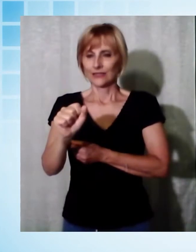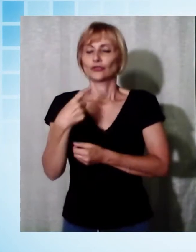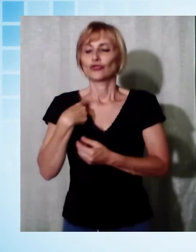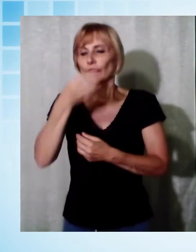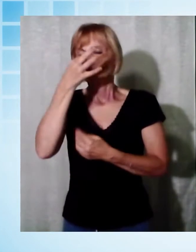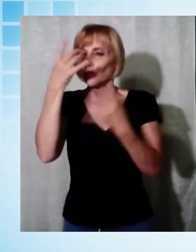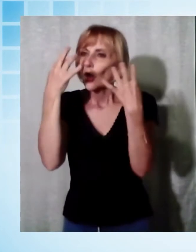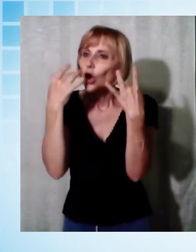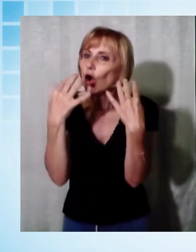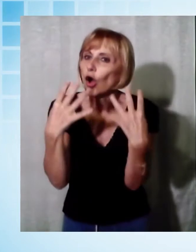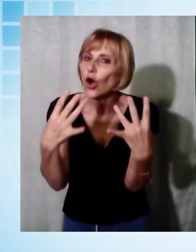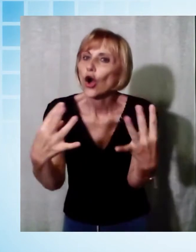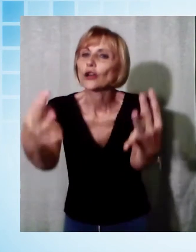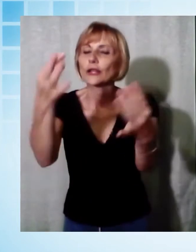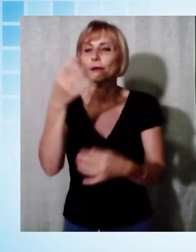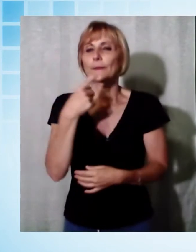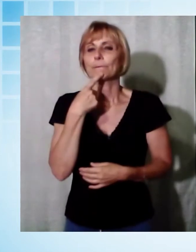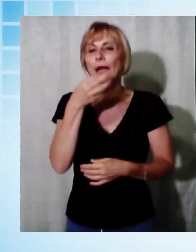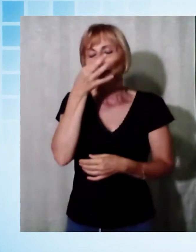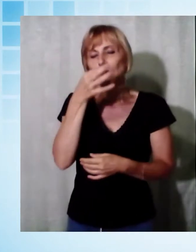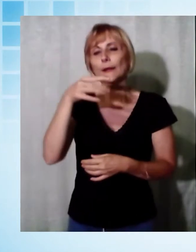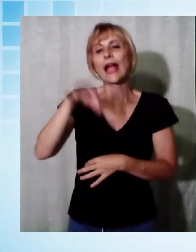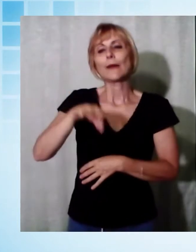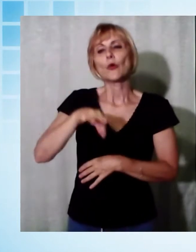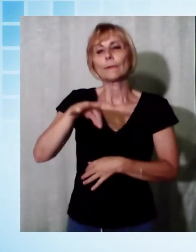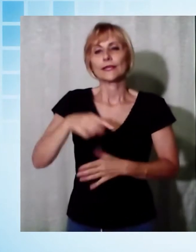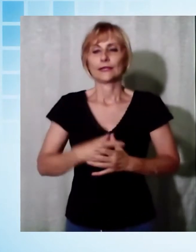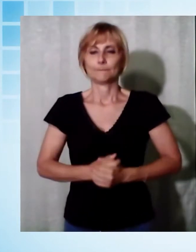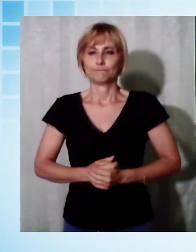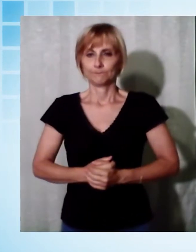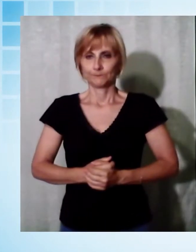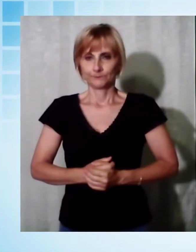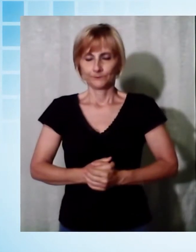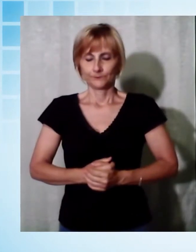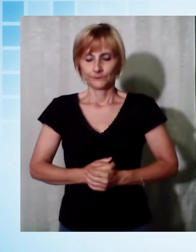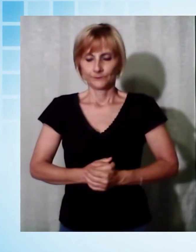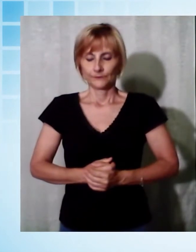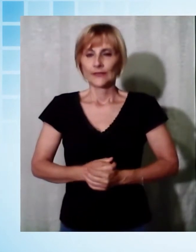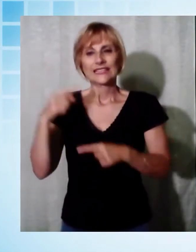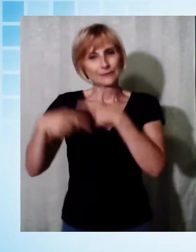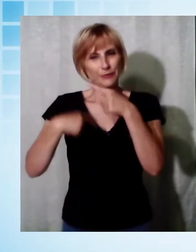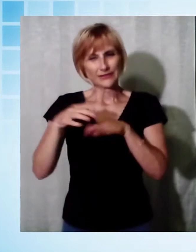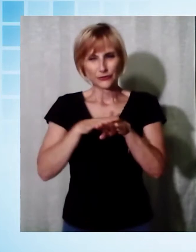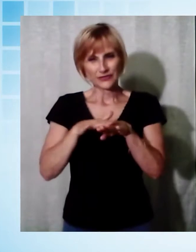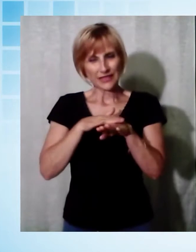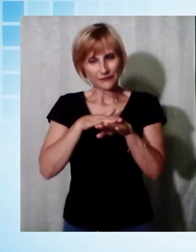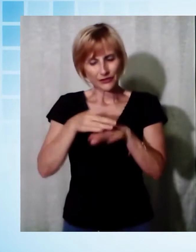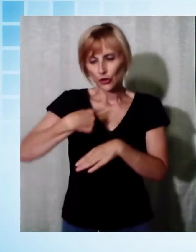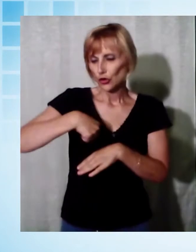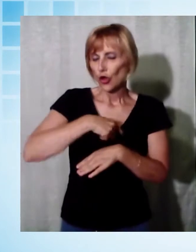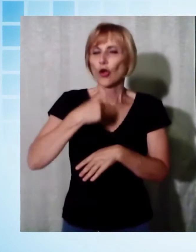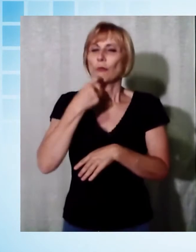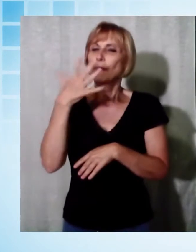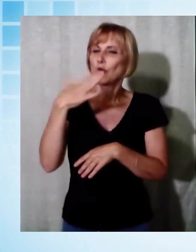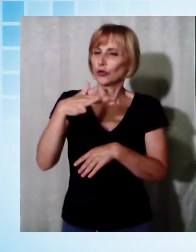margherite di camomilla. Più volte all'interno dei nostri servizi abbiamo ribadito quanto la natura possa regalare